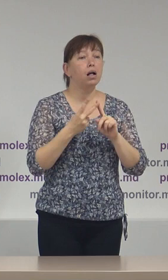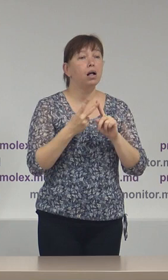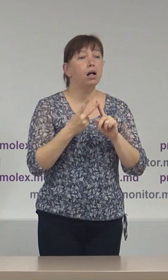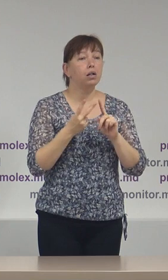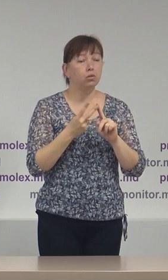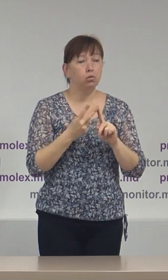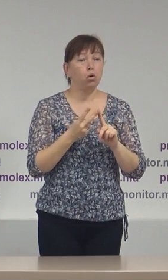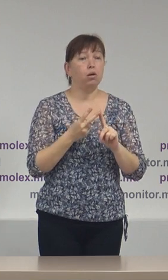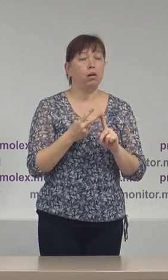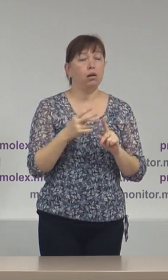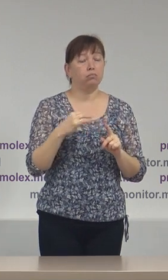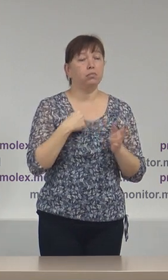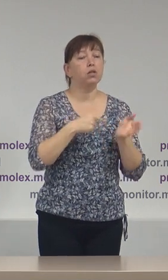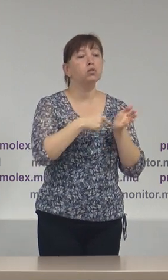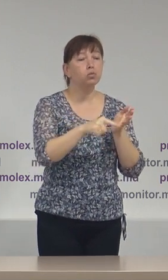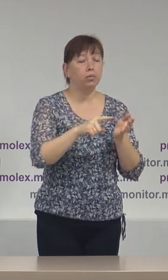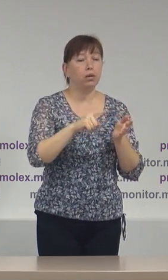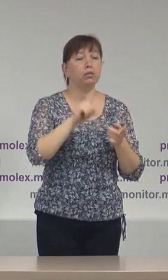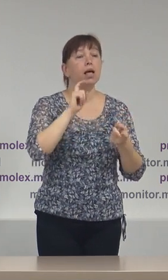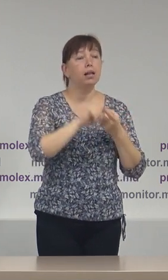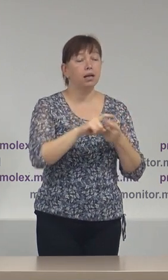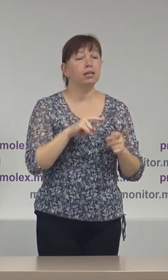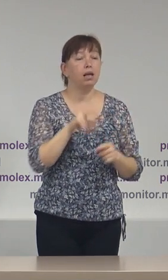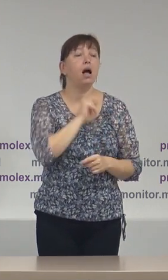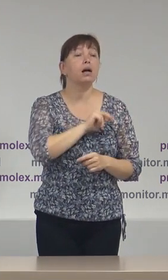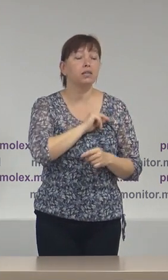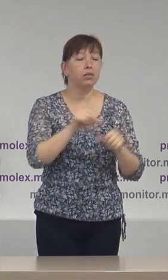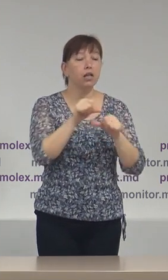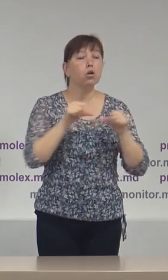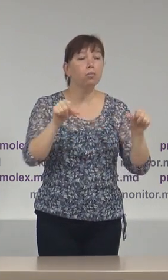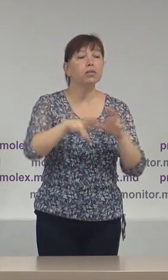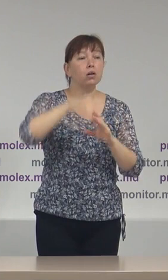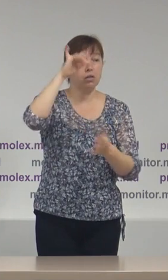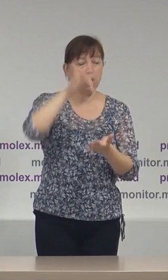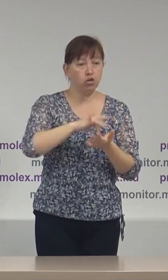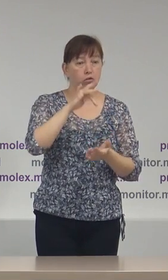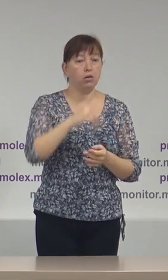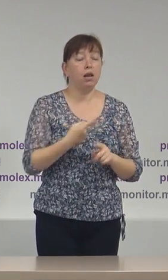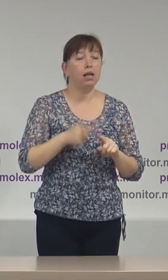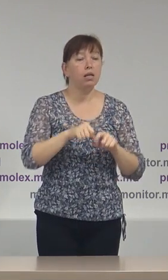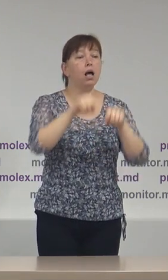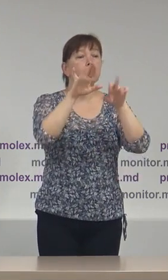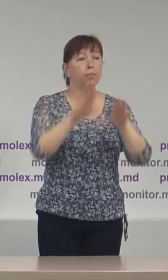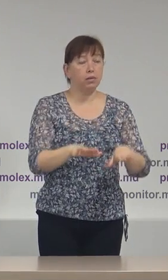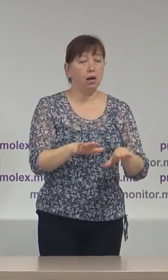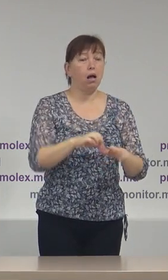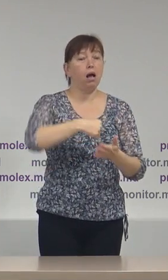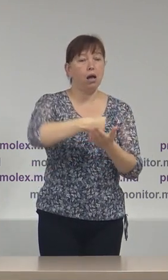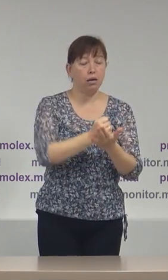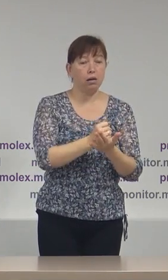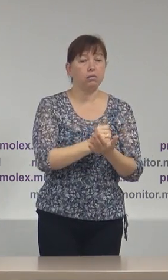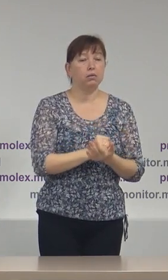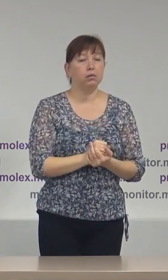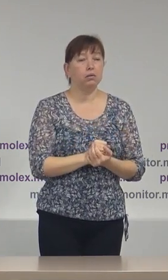vrut să-l subliniem legat de activitatea Comisiei Electorală Centrale este adoptarea circularei